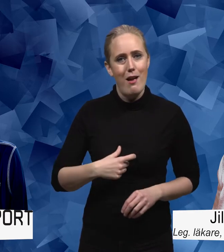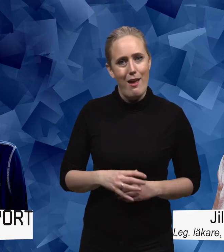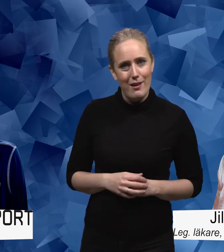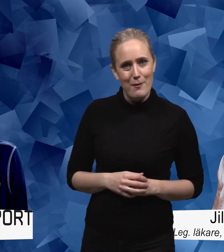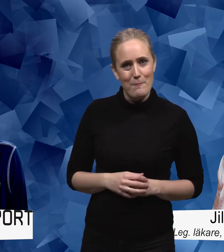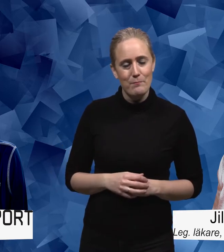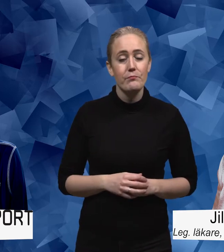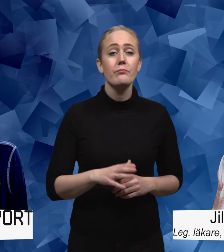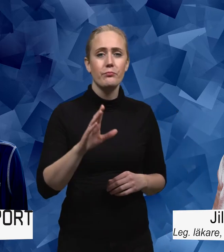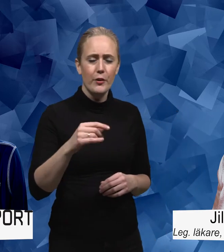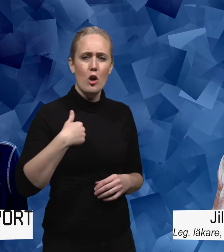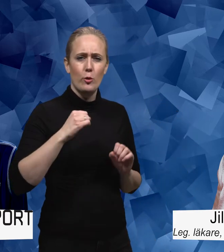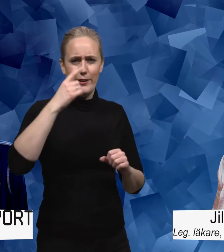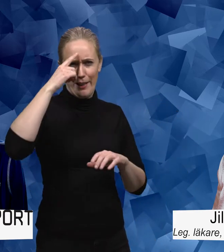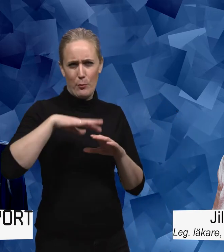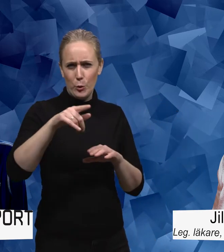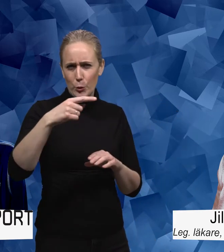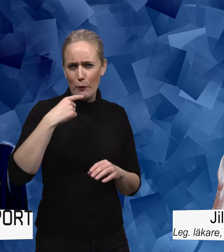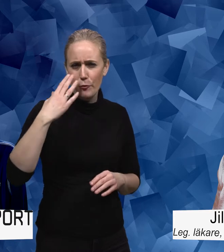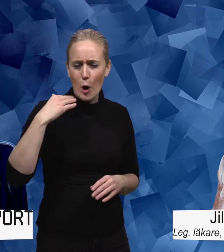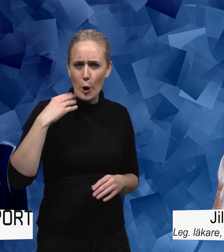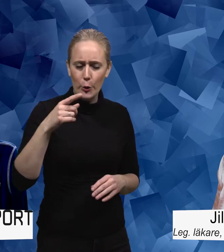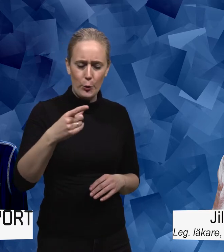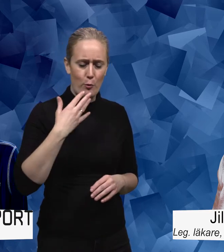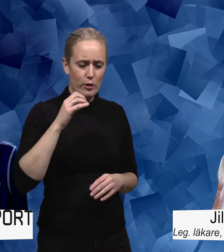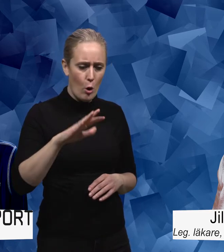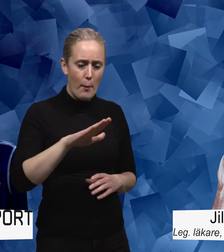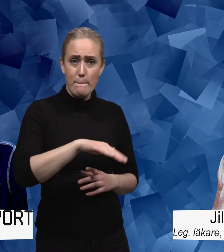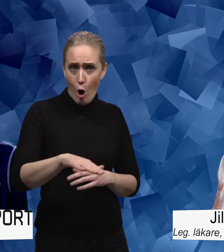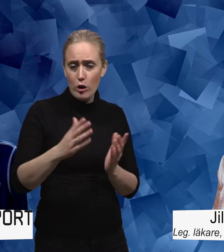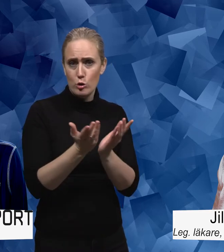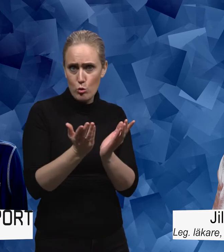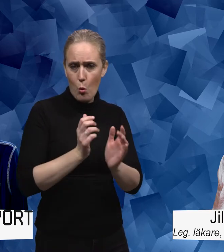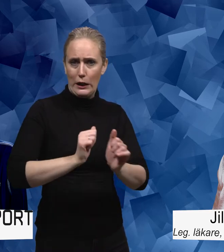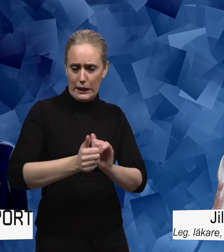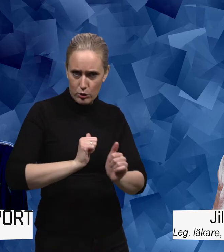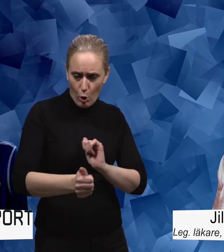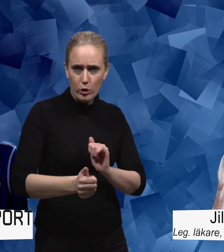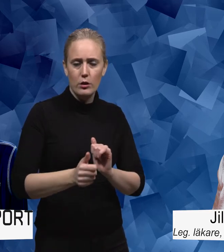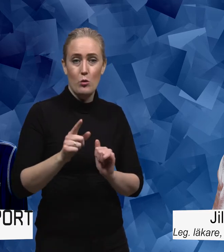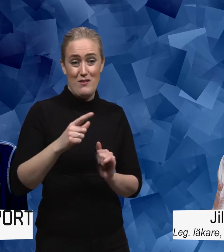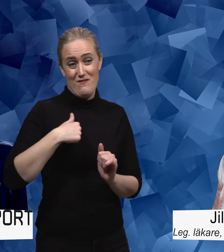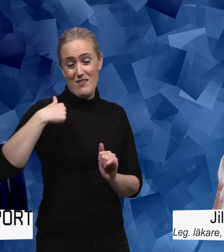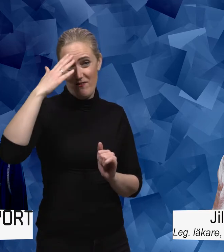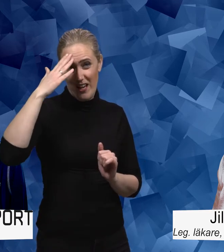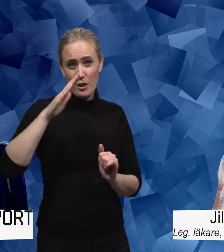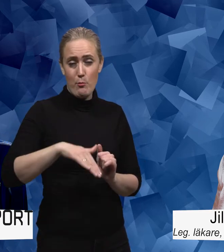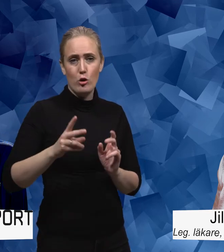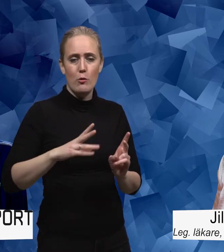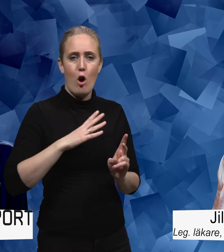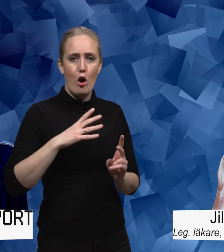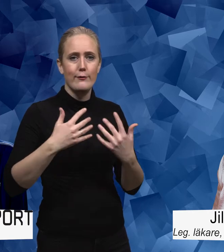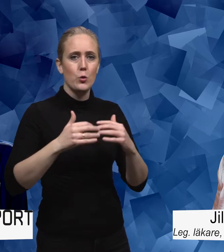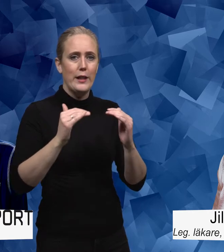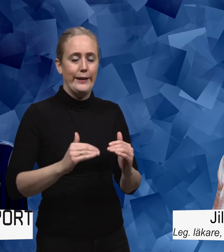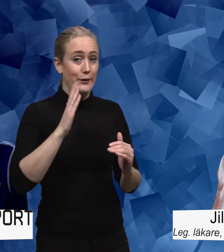haka på någonting som du sa tidigare. För då sa du till exempel det här med barn och skolidrott. Och vi vet ju att barn med funktionsnedsättning ofta,